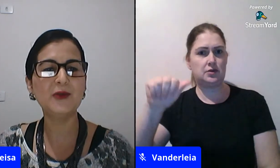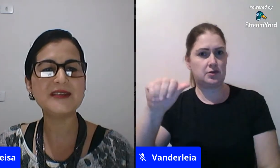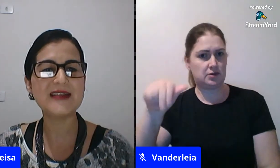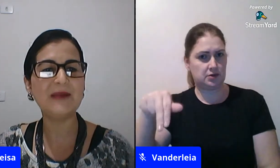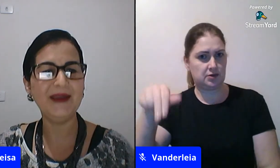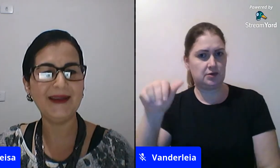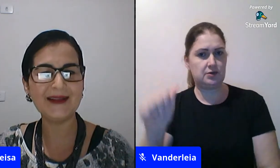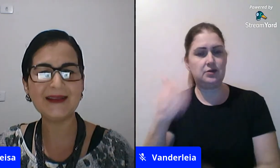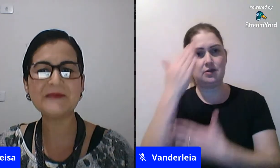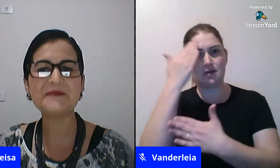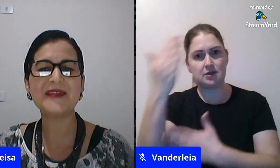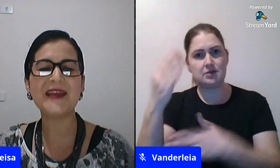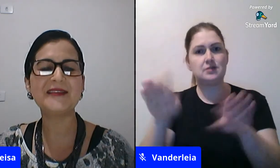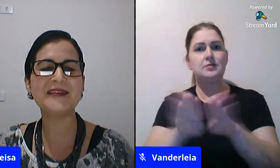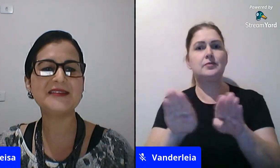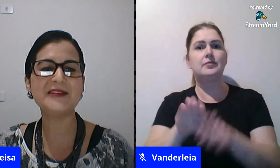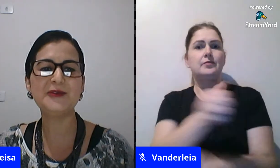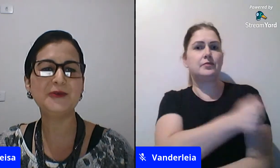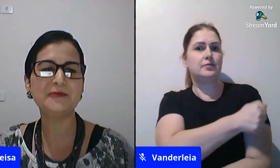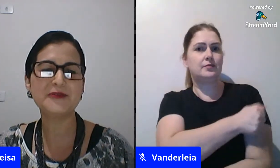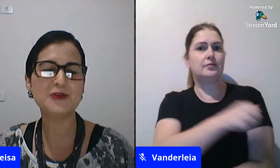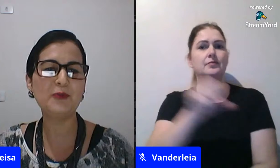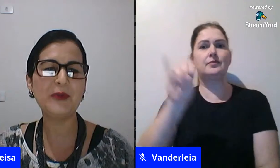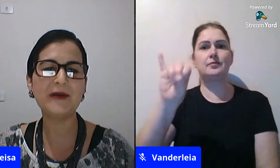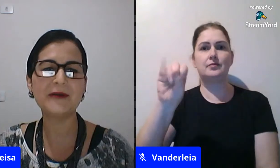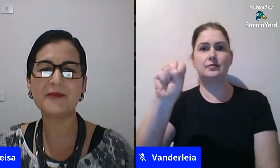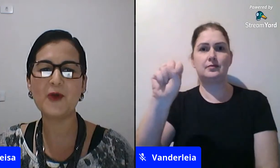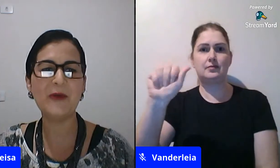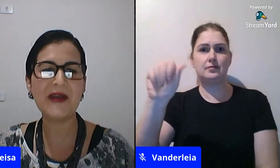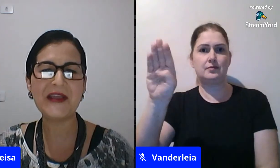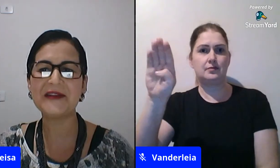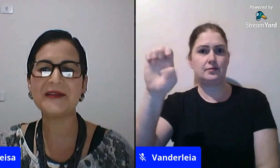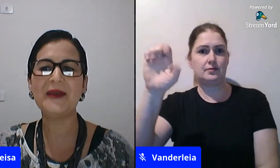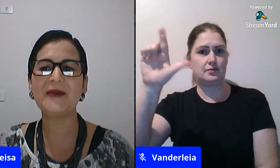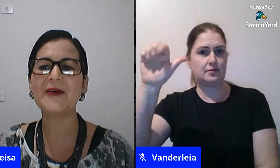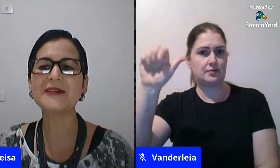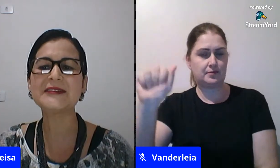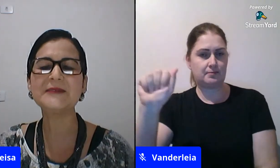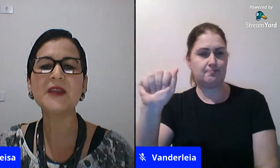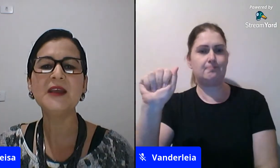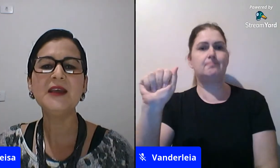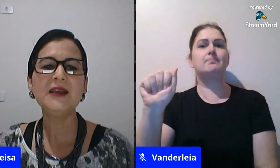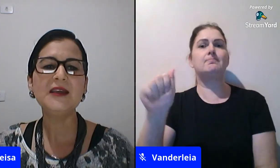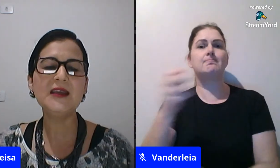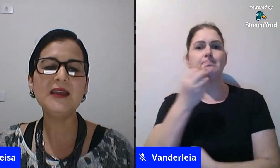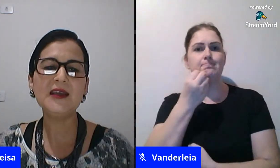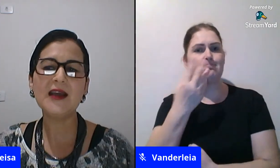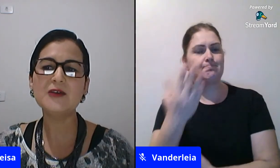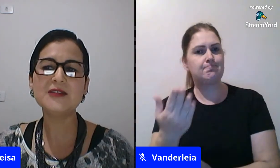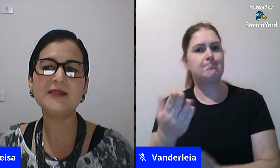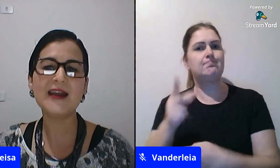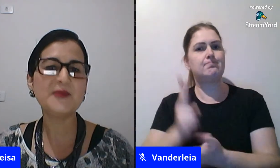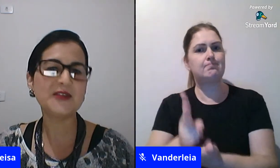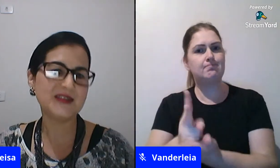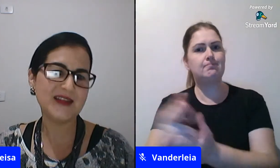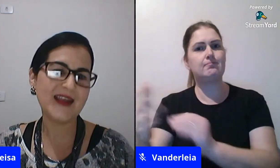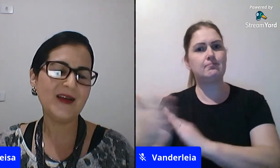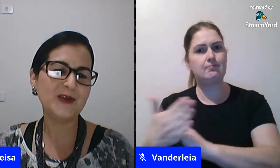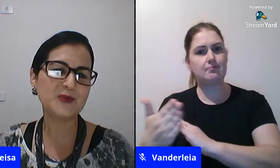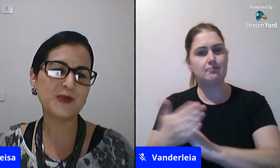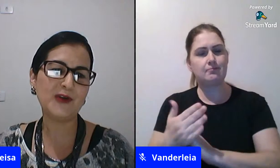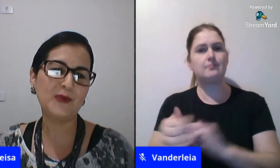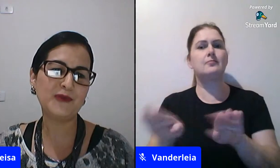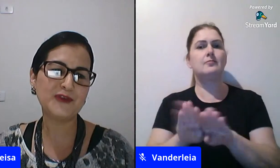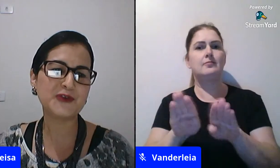Gostaria de agradecer também à aluna Isabela, né, que tem sido super companheira também